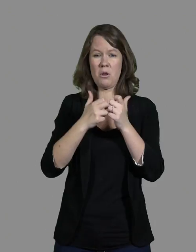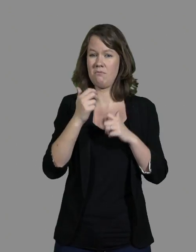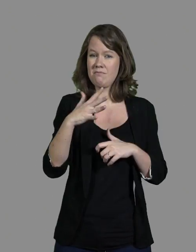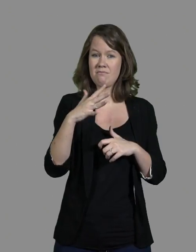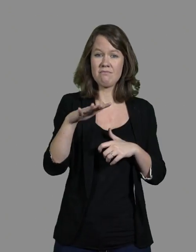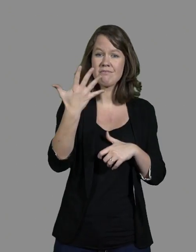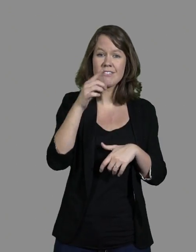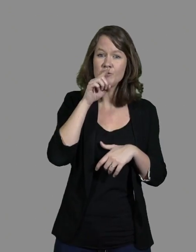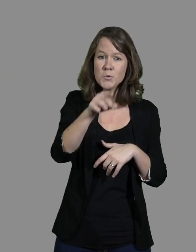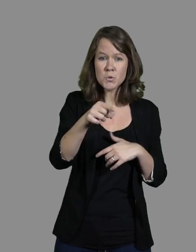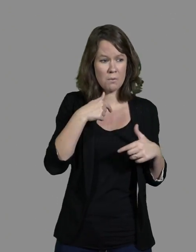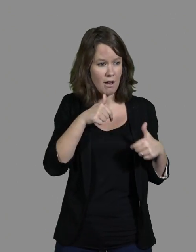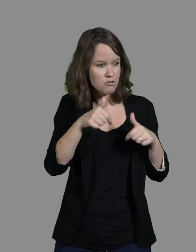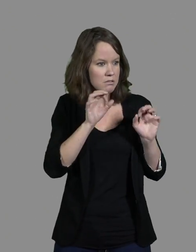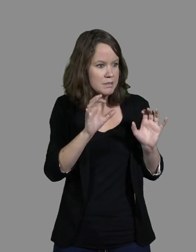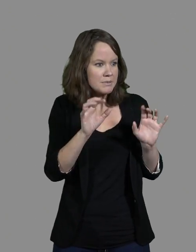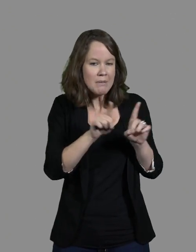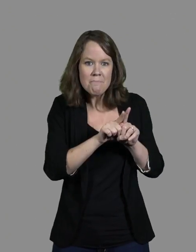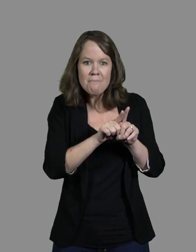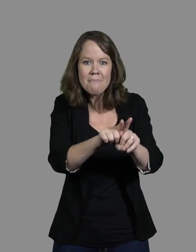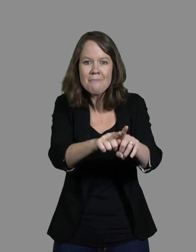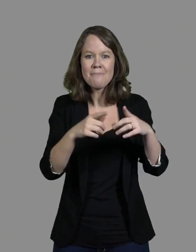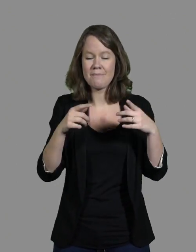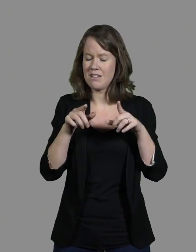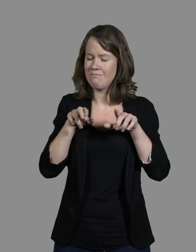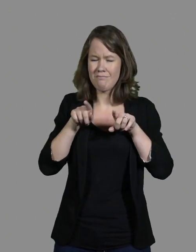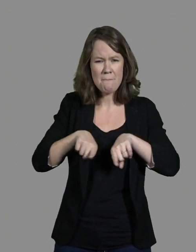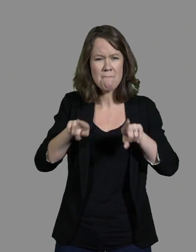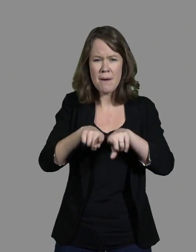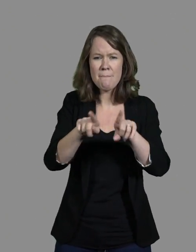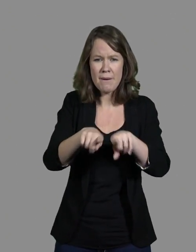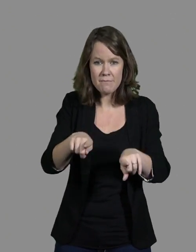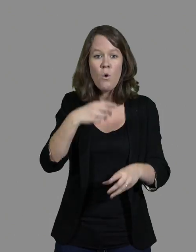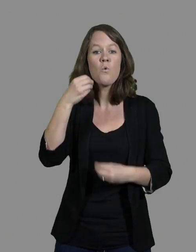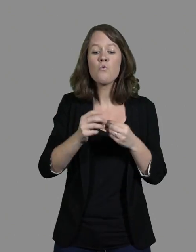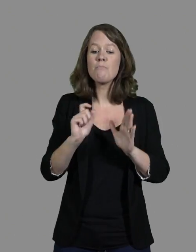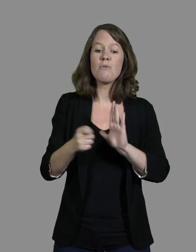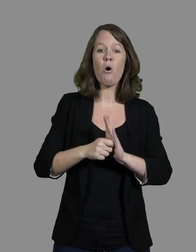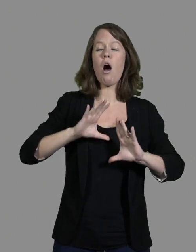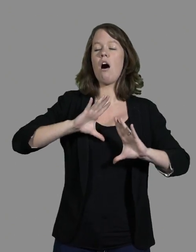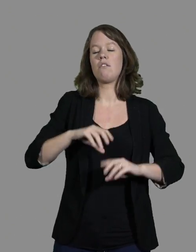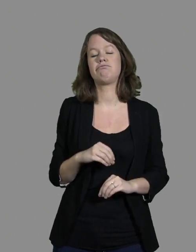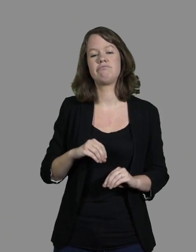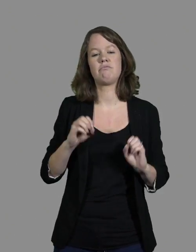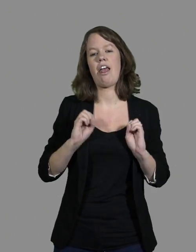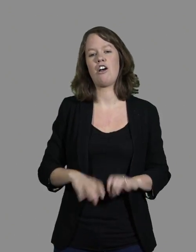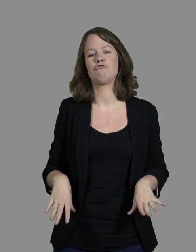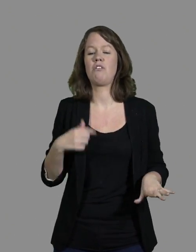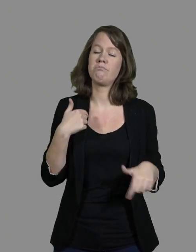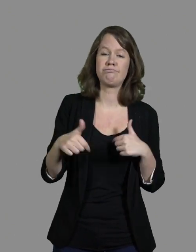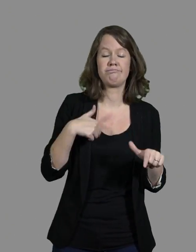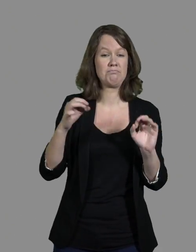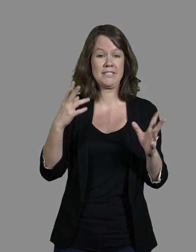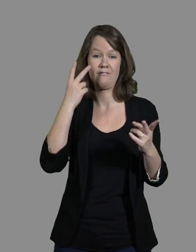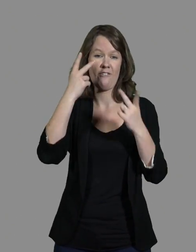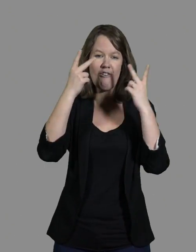mêmes gestuelles. Sauf si je suis très, très rassurée, là, d'un coup, on va croire que je bois. Et puis, ce qu'il ne pas oublier, c'est